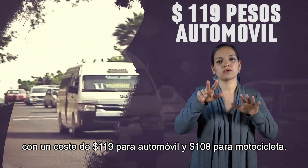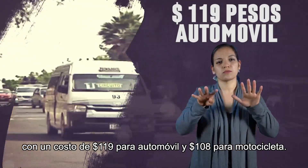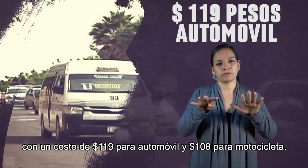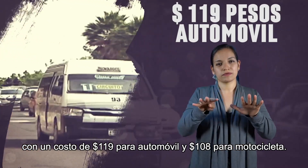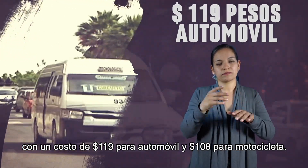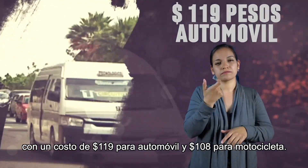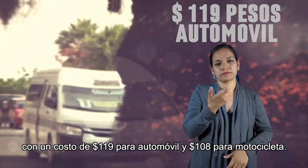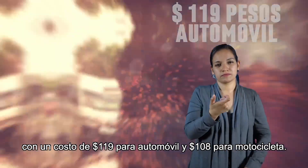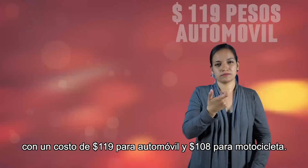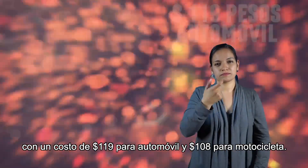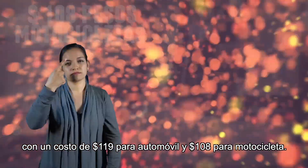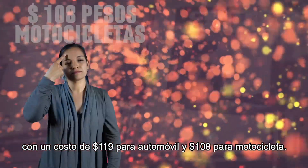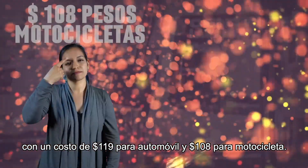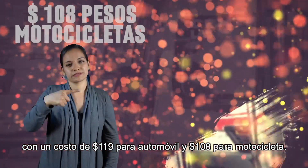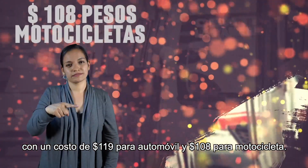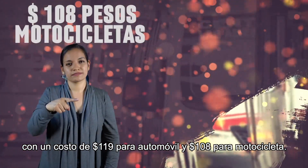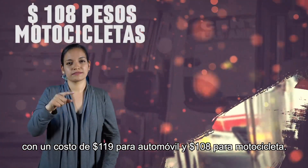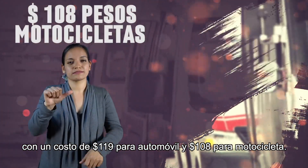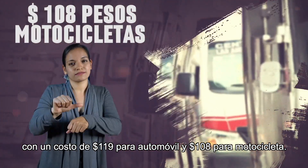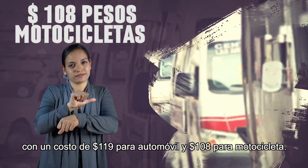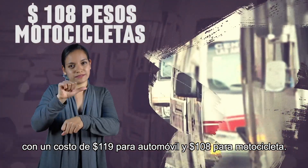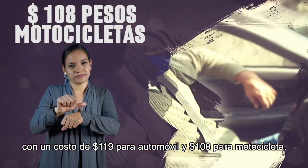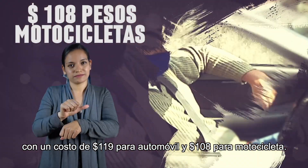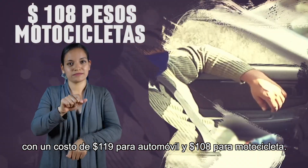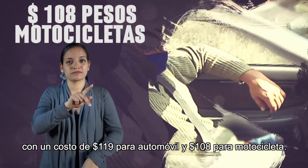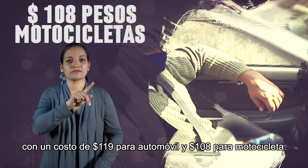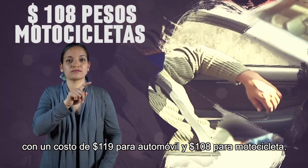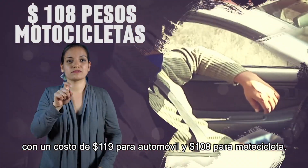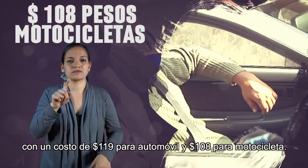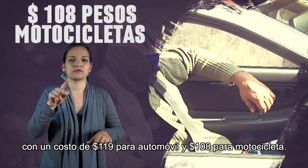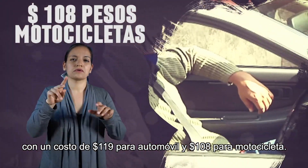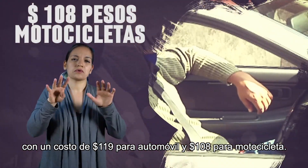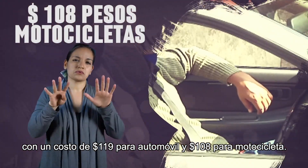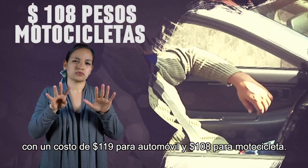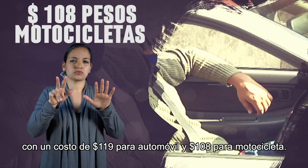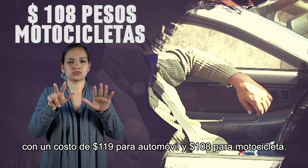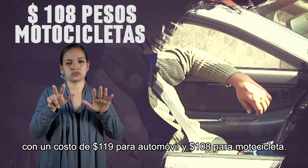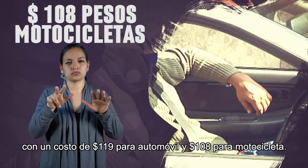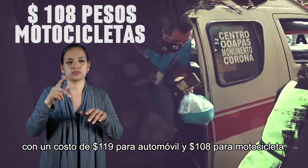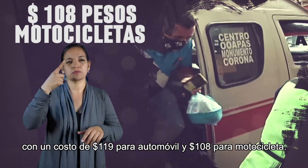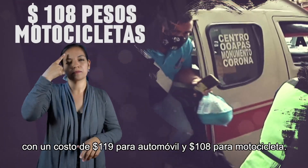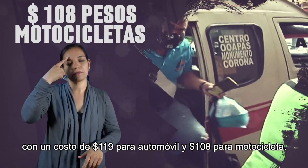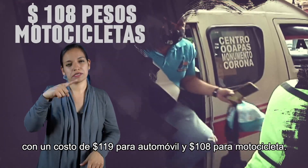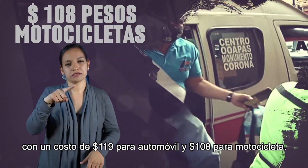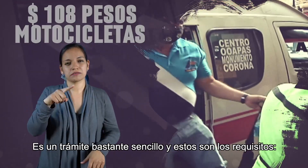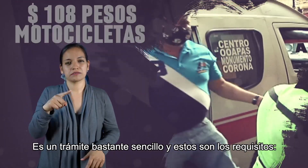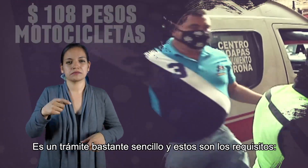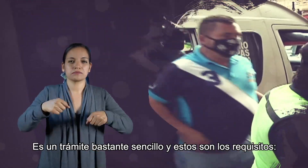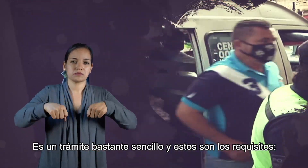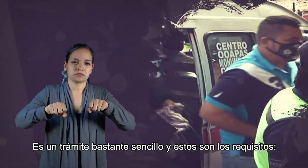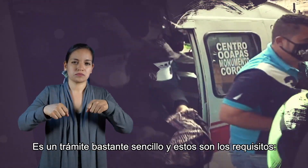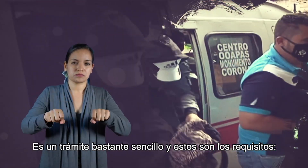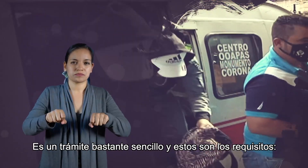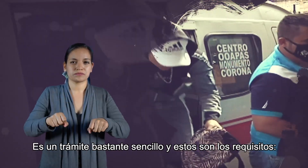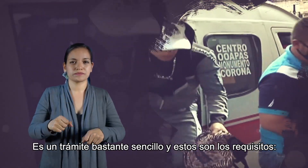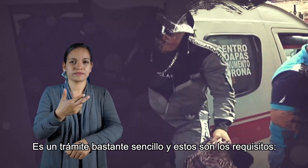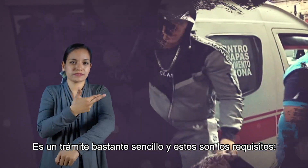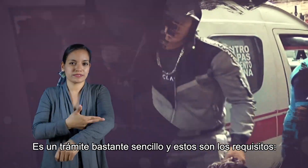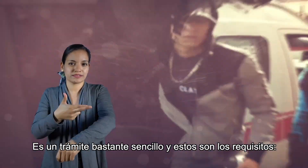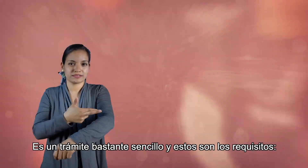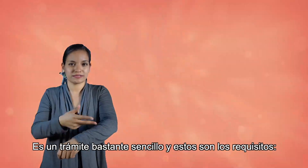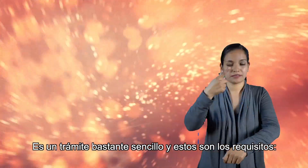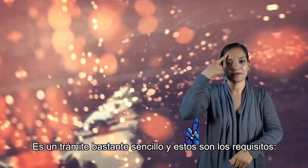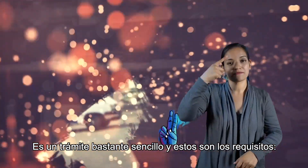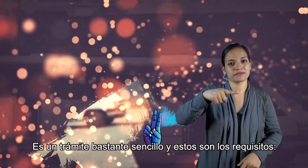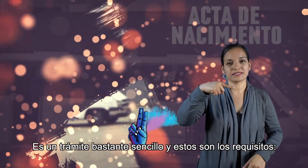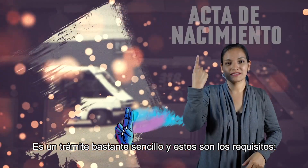pesos para automóvil y 108 para motocicletas. Es un trámite bastante sencillo y